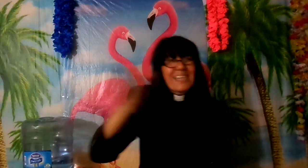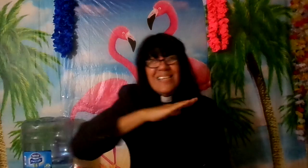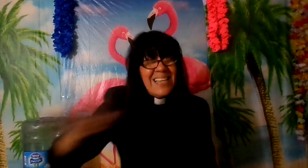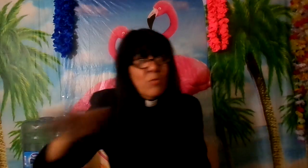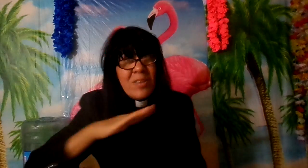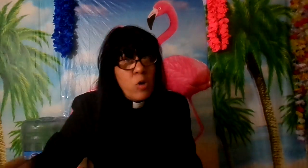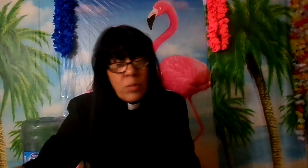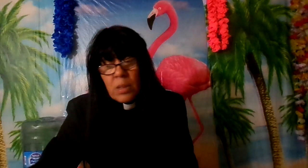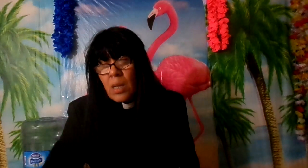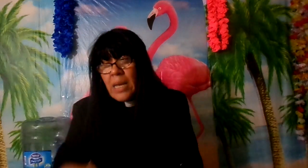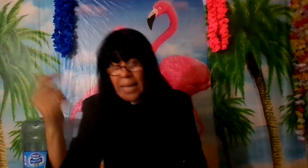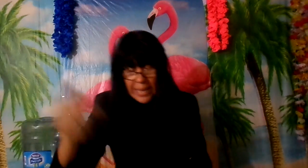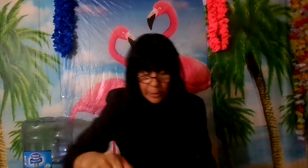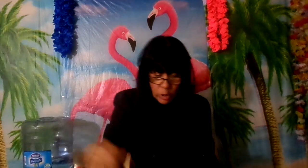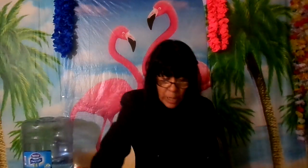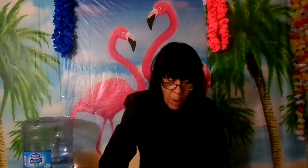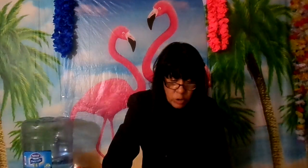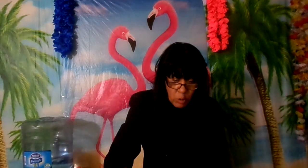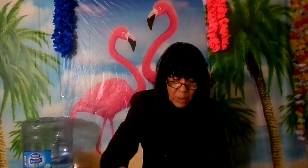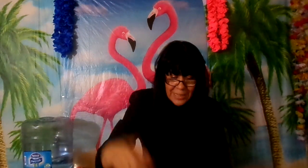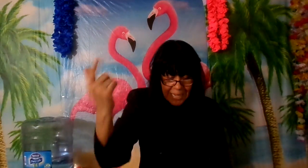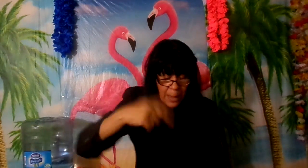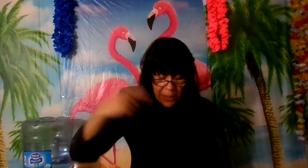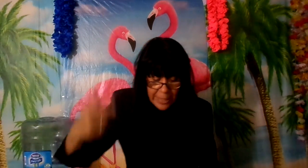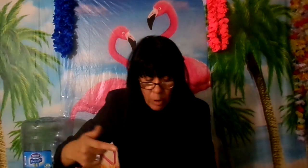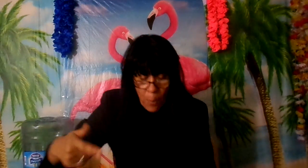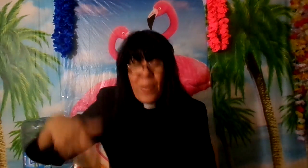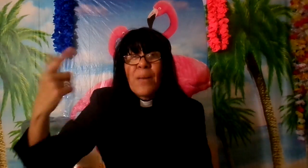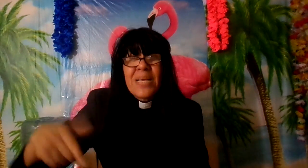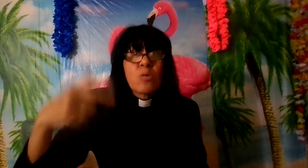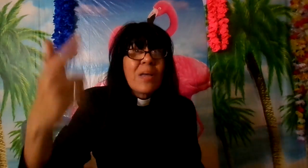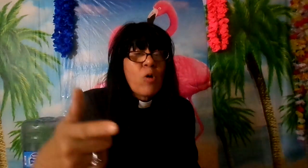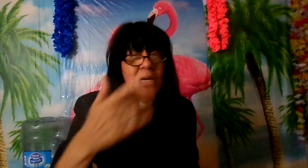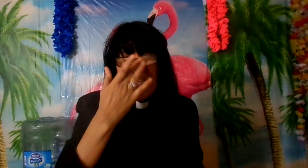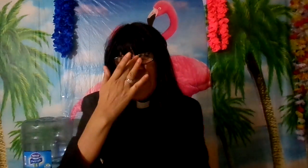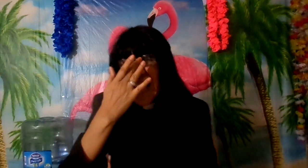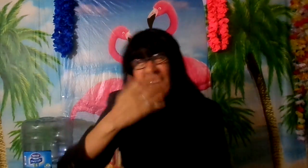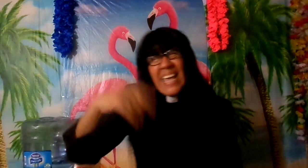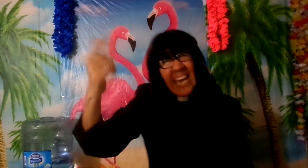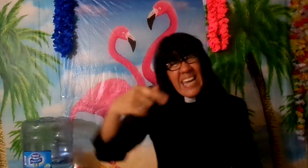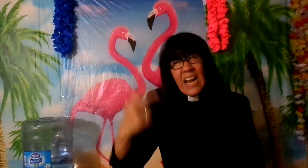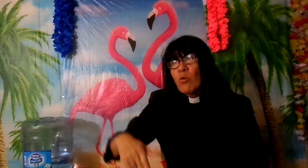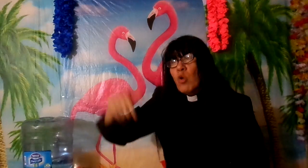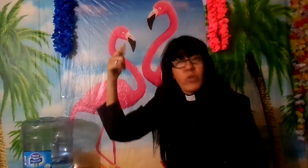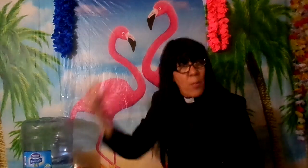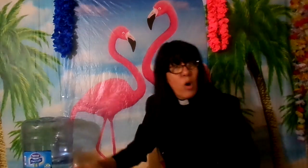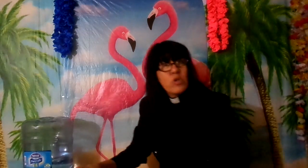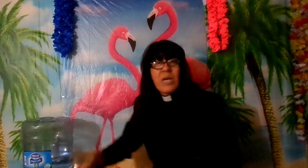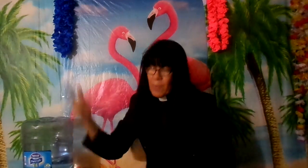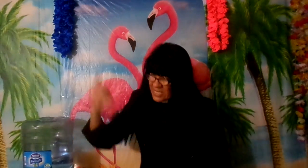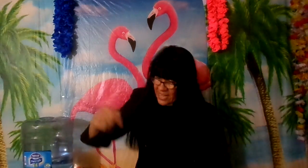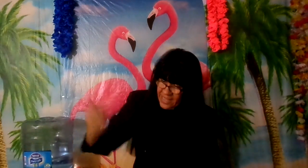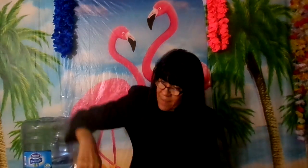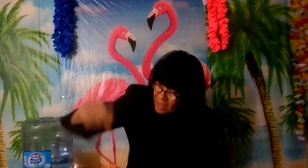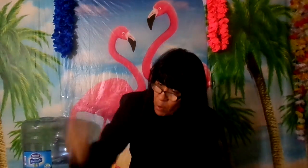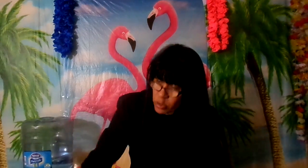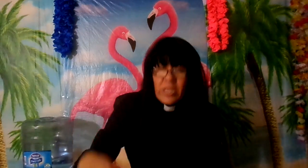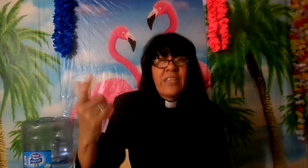rechazando a Dios estos demonios le pidieron permiso a Dios quiere decir que eran unos demonios que a pesar que eran demonios tenían